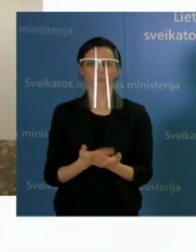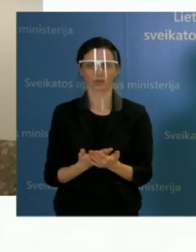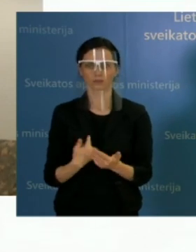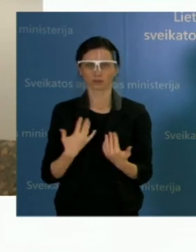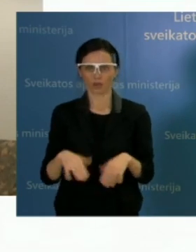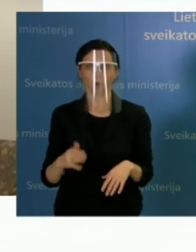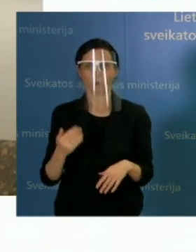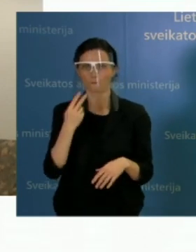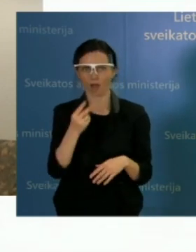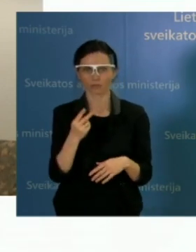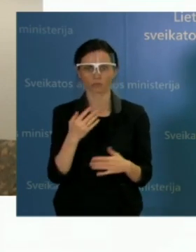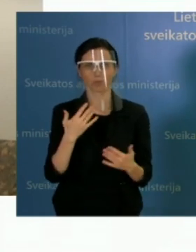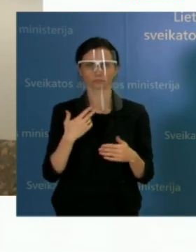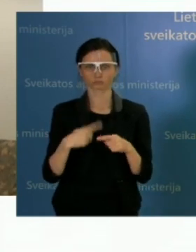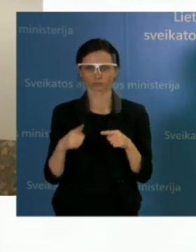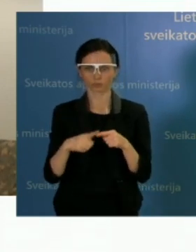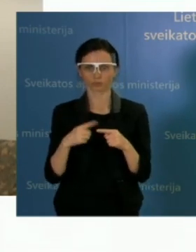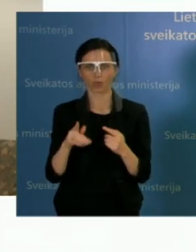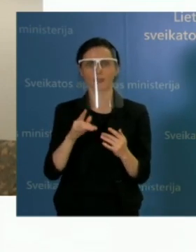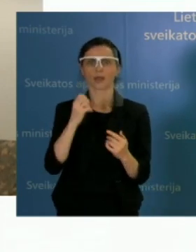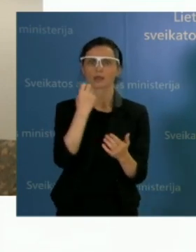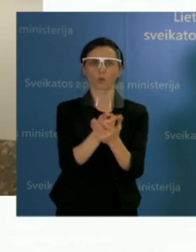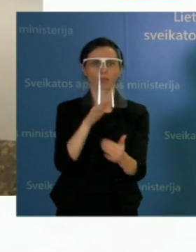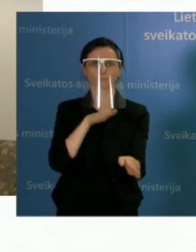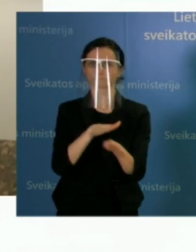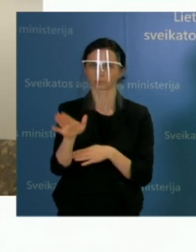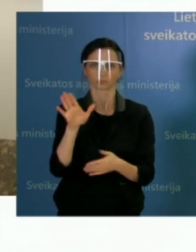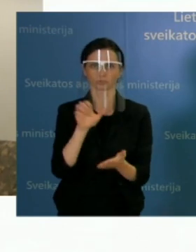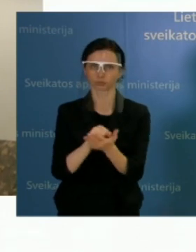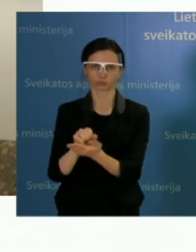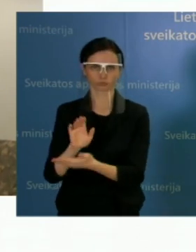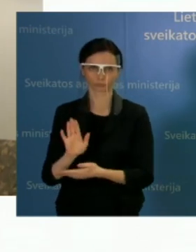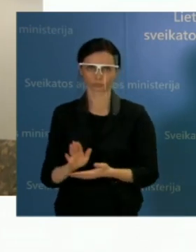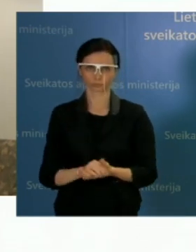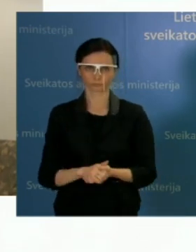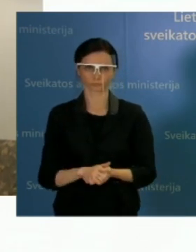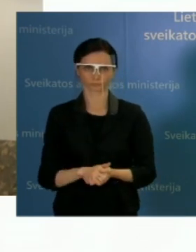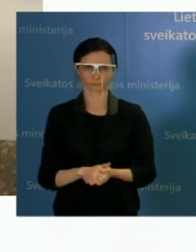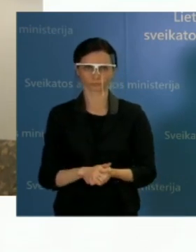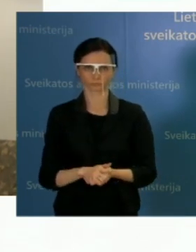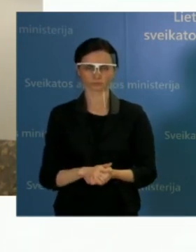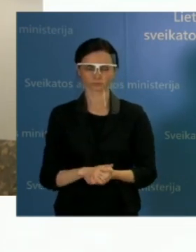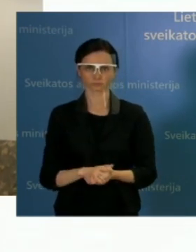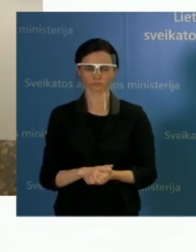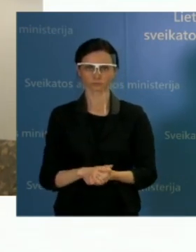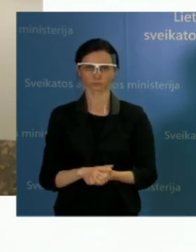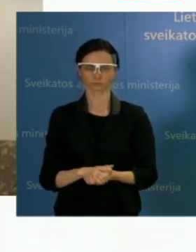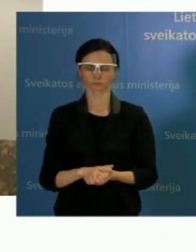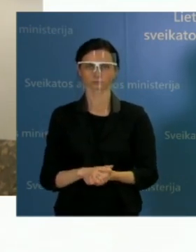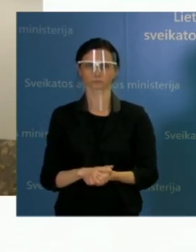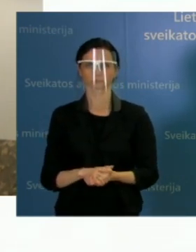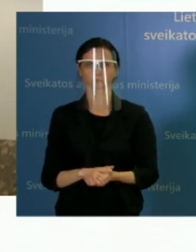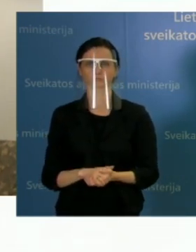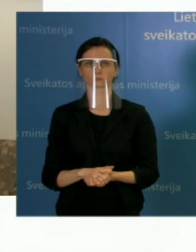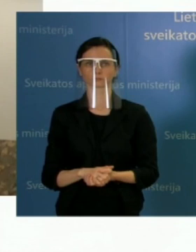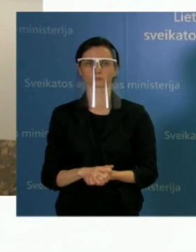kada bus lygonės targautas. Jeigu kalbėt apie iš tikrųjų